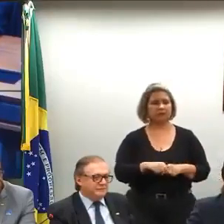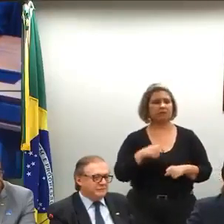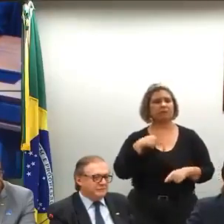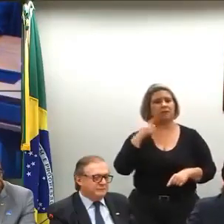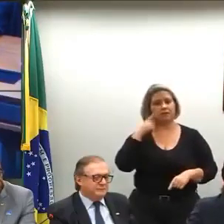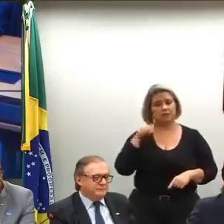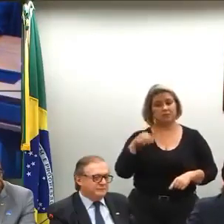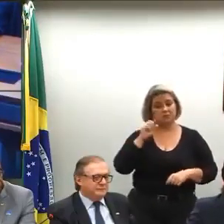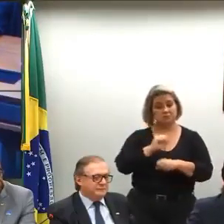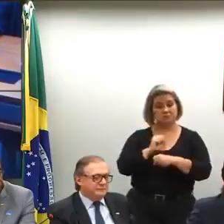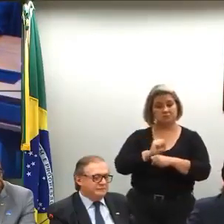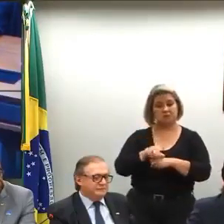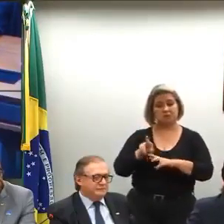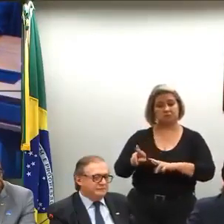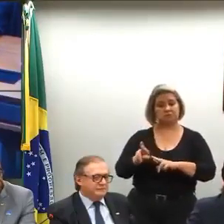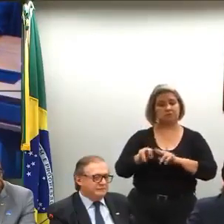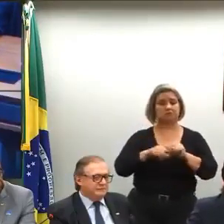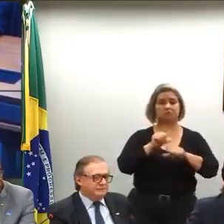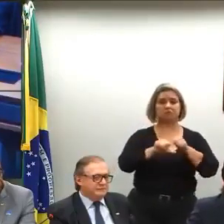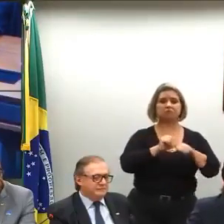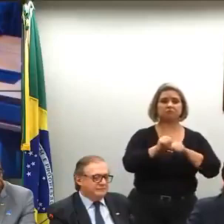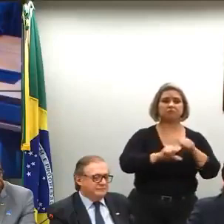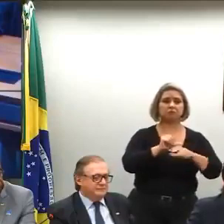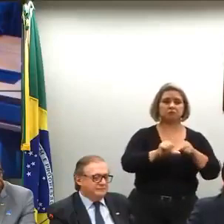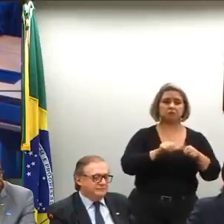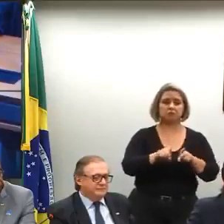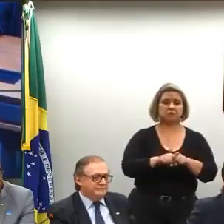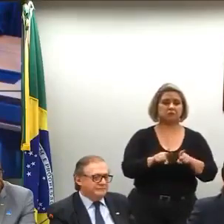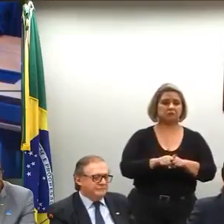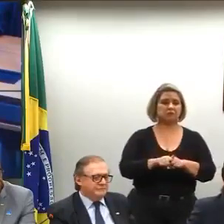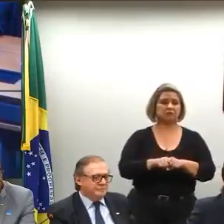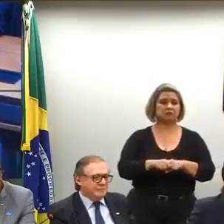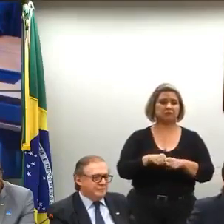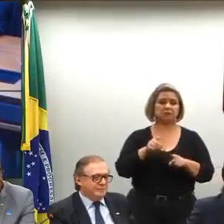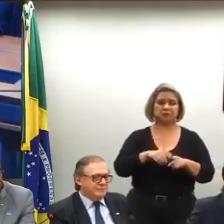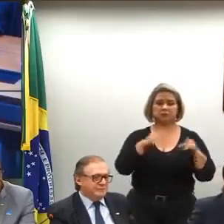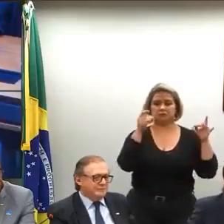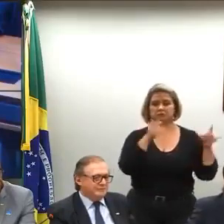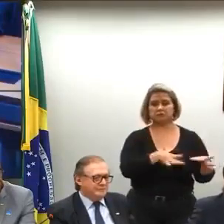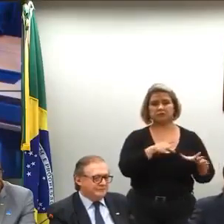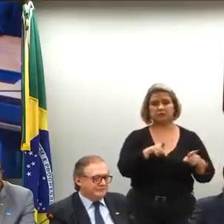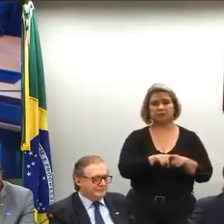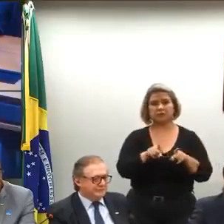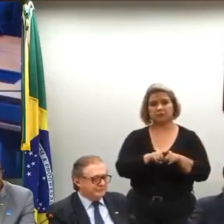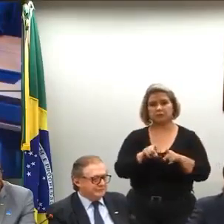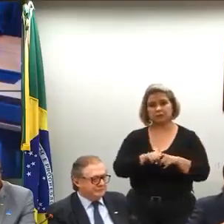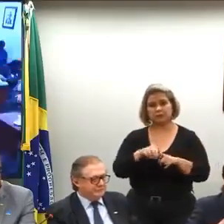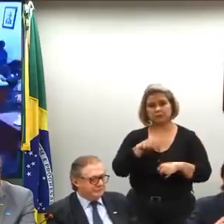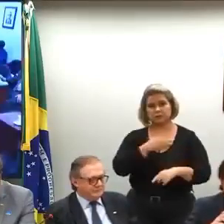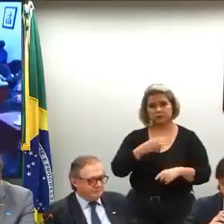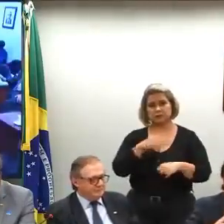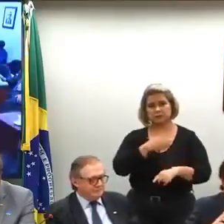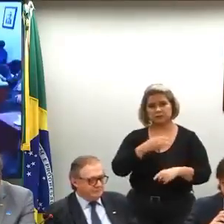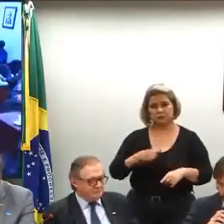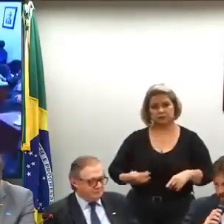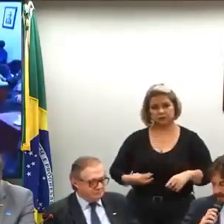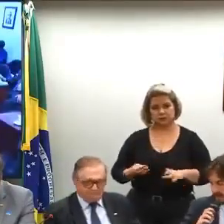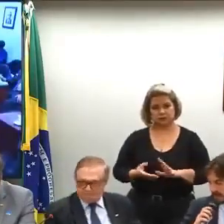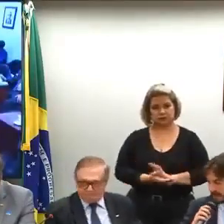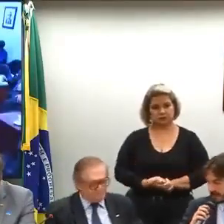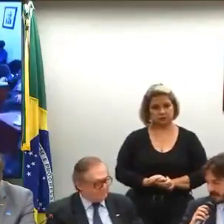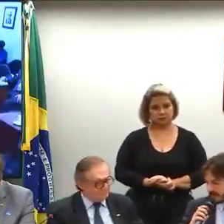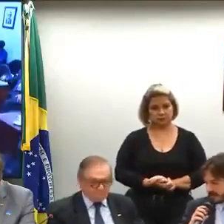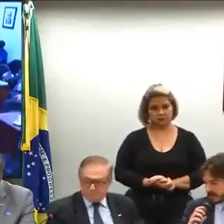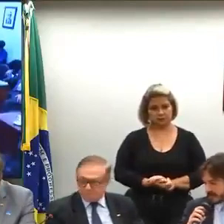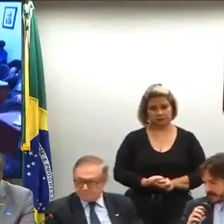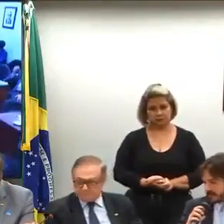que o senhor mude de atitude, que parece completamente improvável, ou saia do cargo de ministro da Educação. Obrigada. Passo a